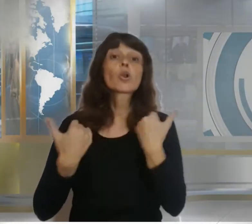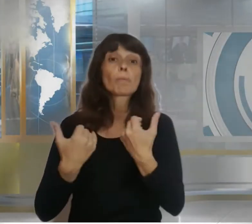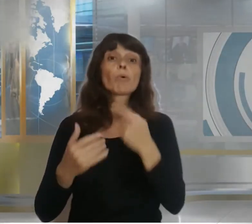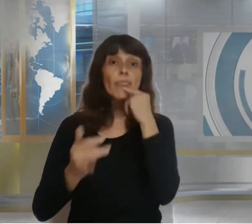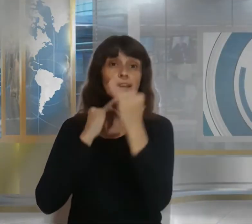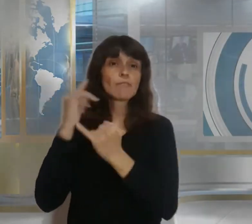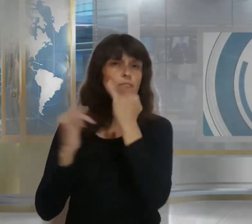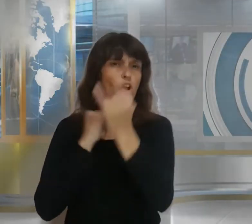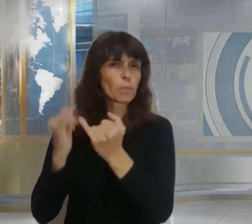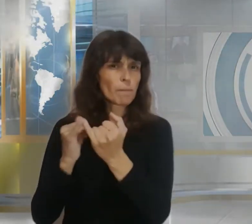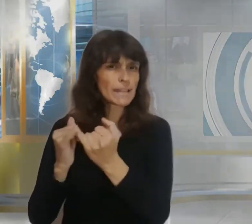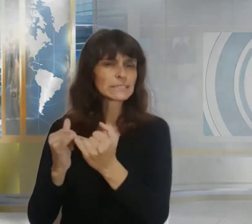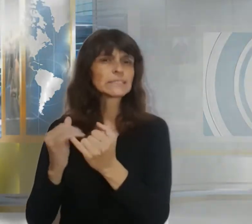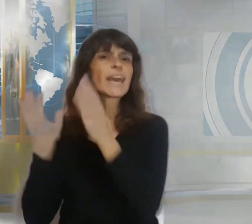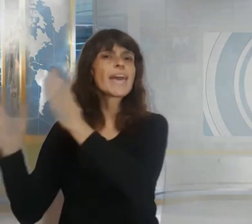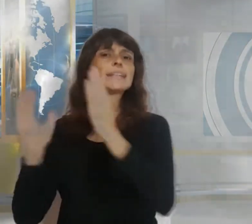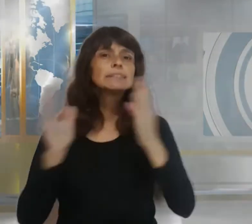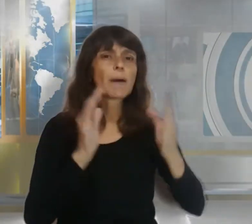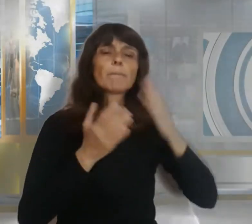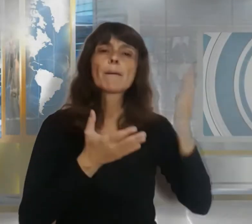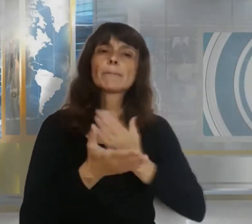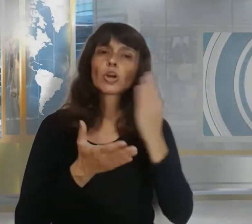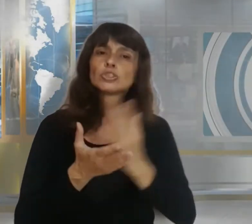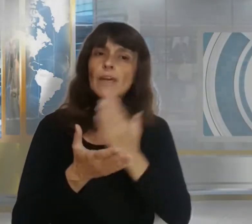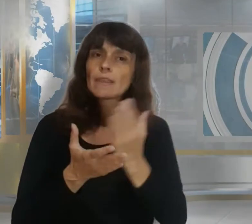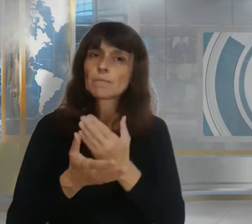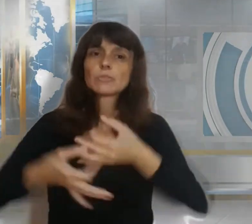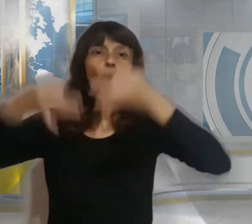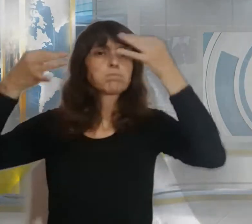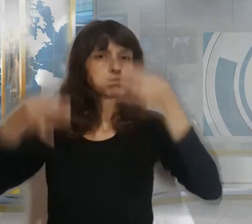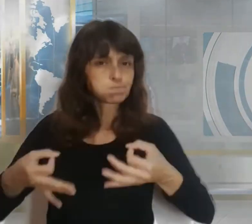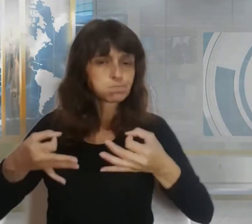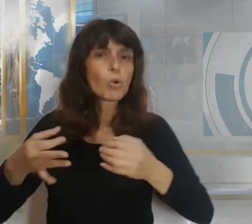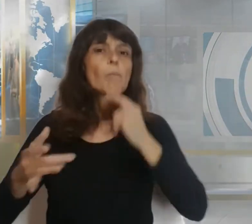garantizando su publicidad y el derecho de acceso a la información